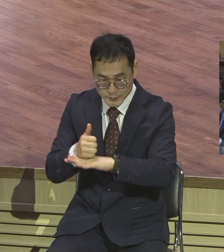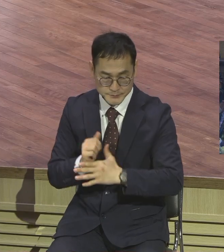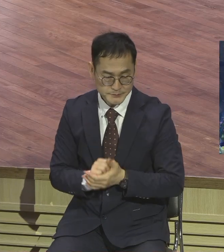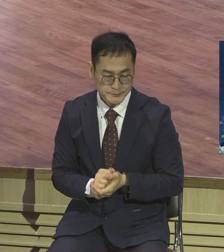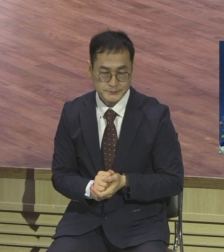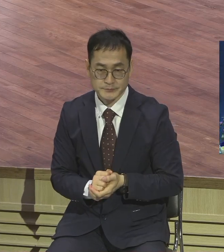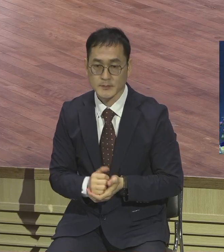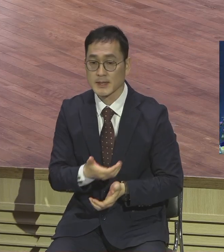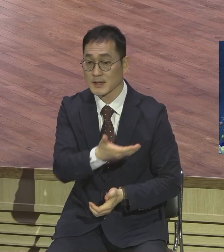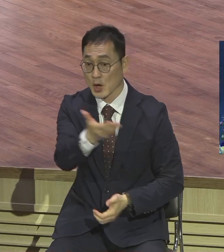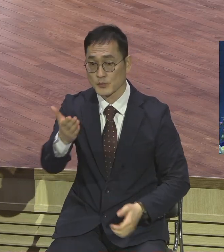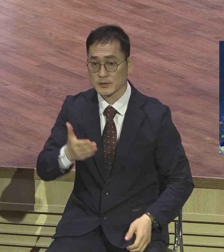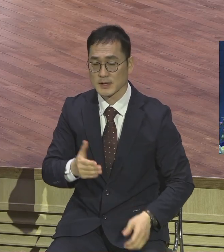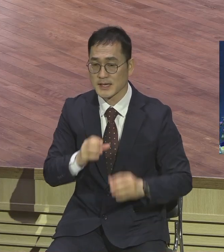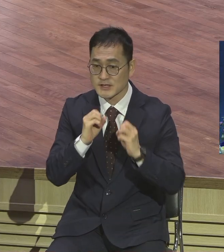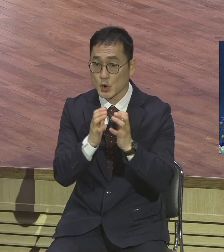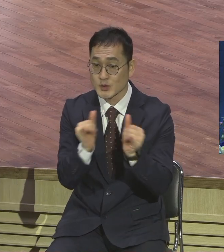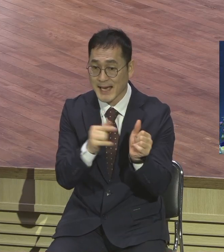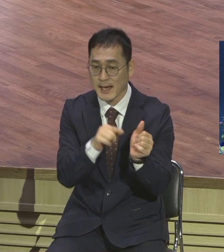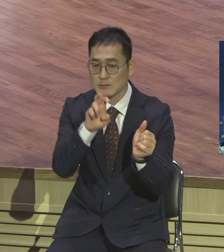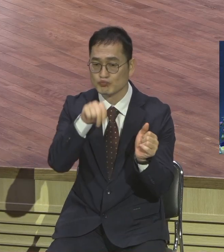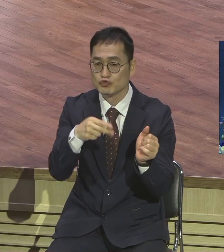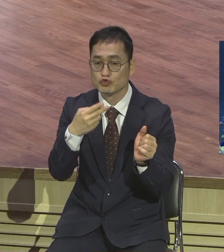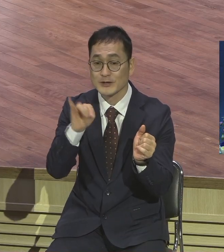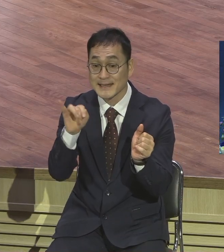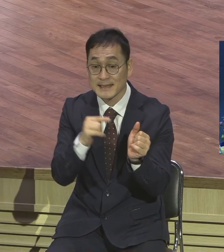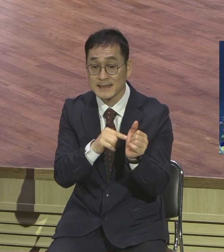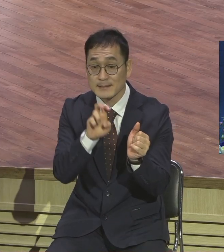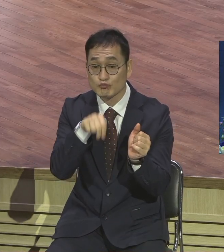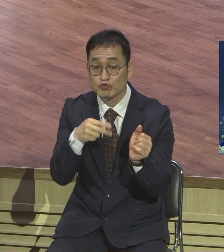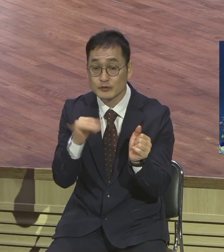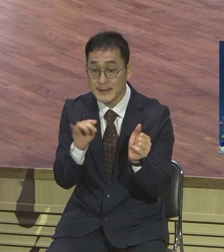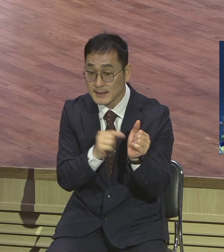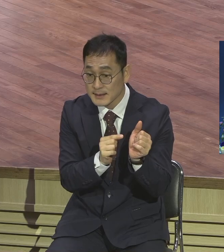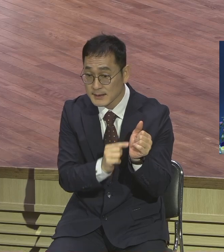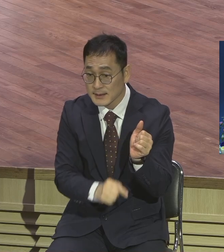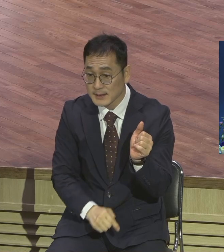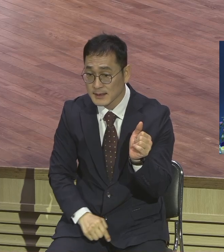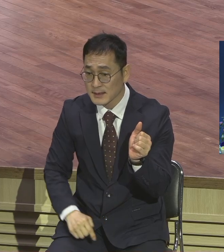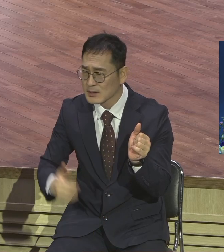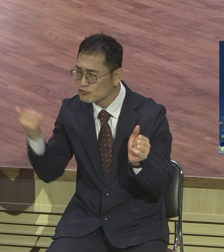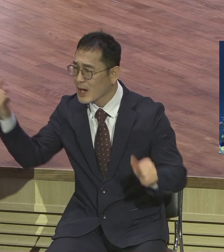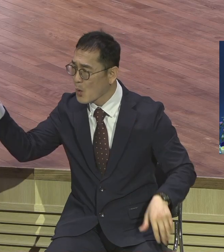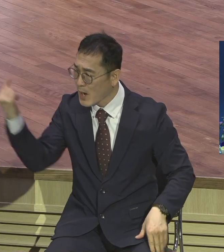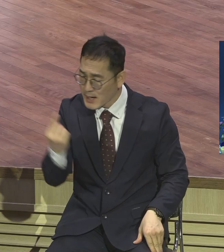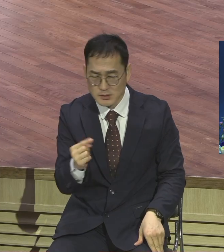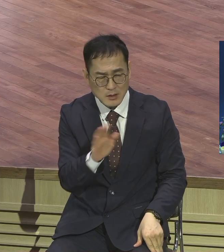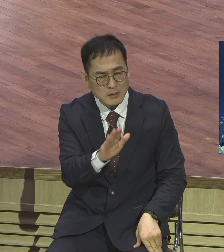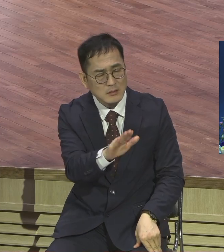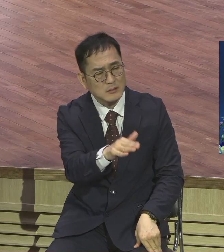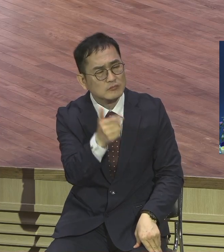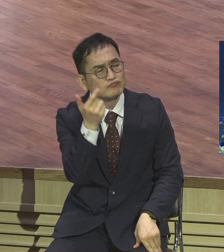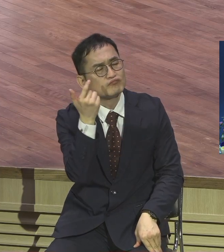잘 아는 전도자 무디 어떤 사람이 찾아와서 이런 질문을 했습니다 무디 목사님은